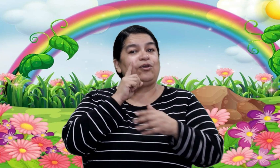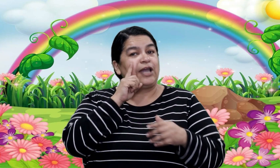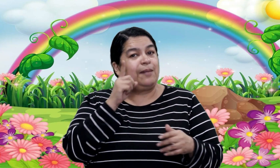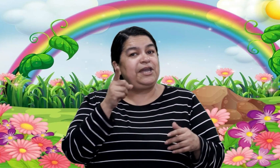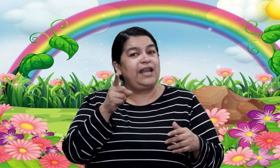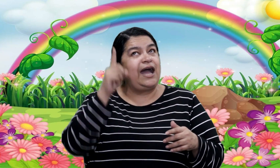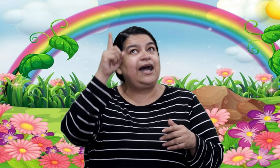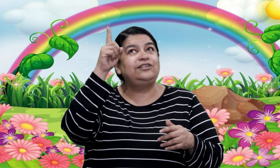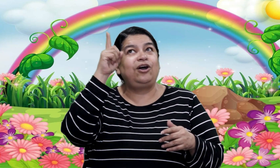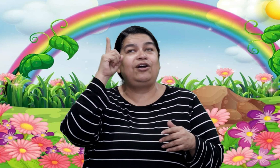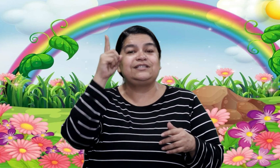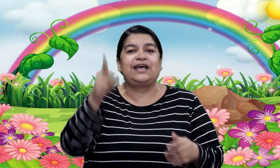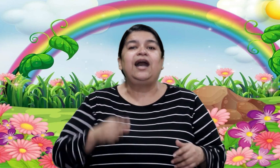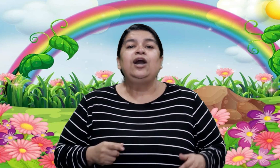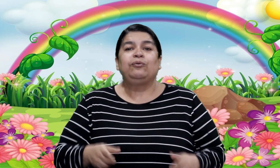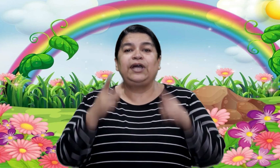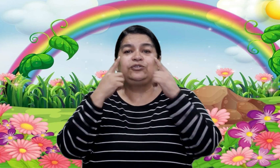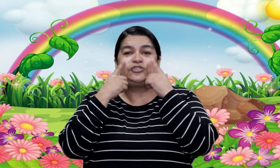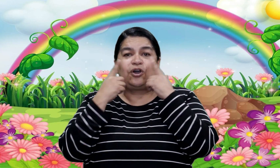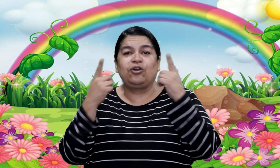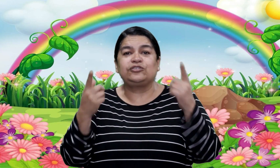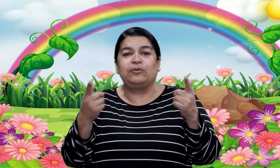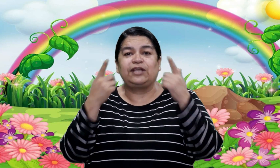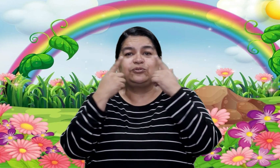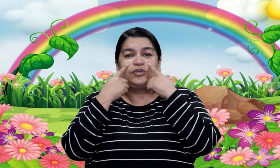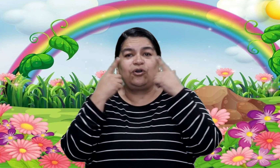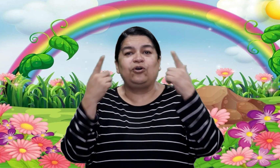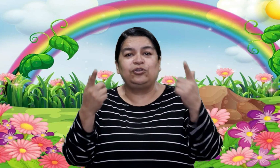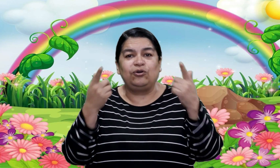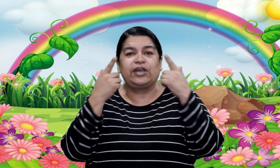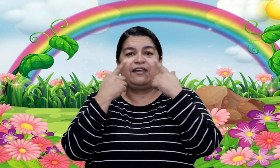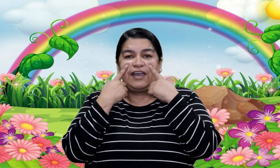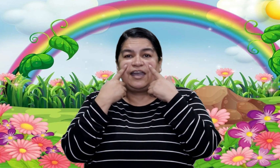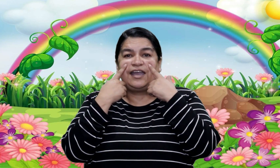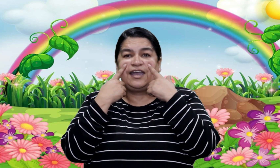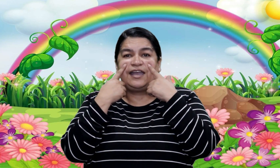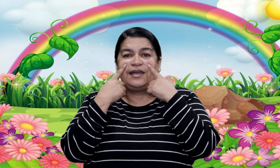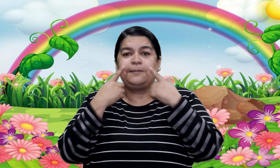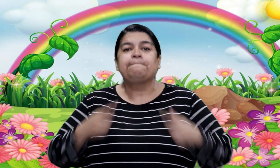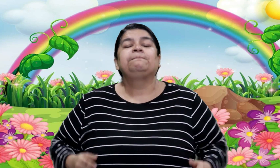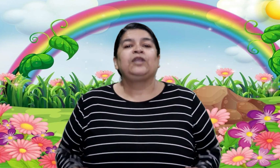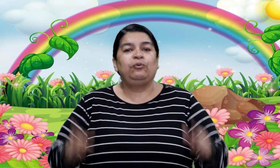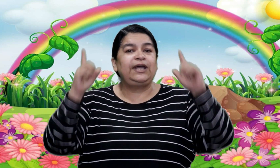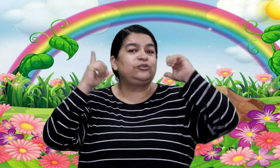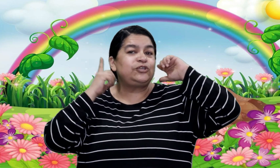que mirando está Cuida tus ojos, cuida tus ojos lo que ven Cuida tus